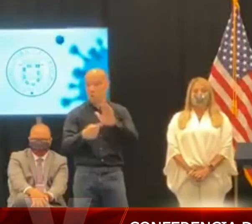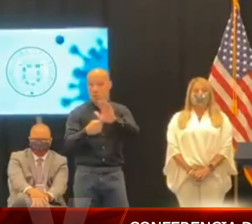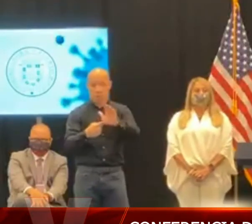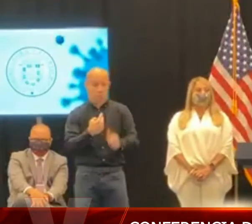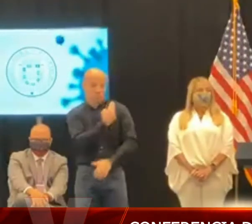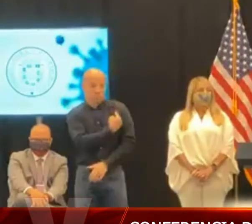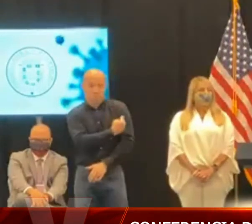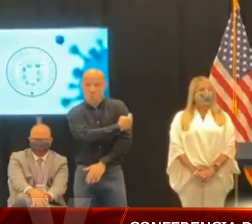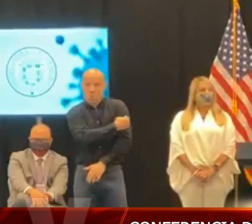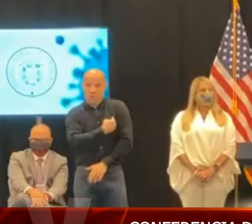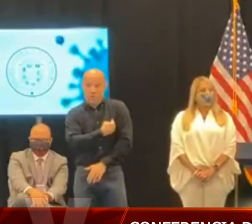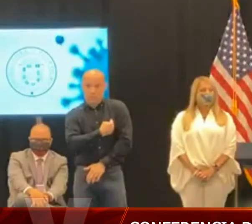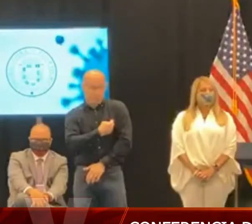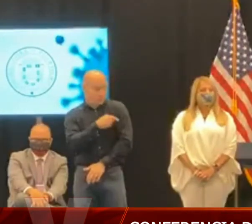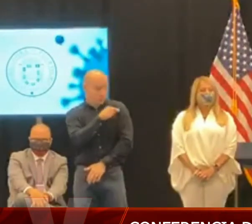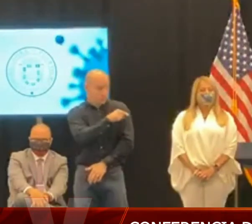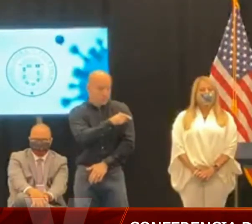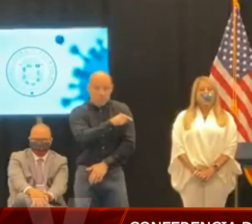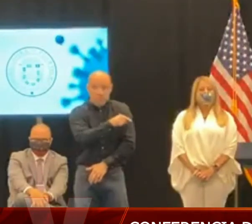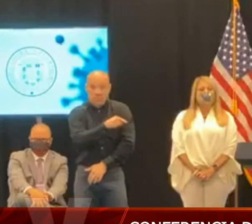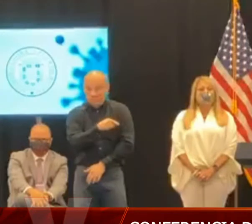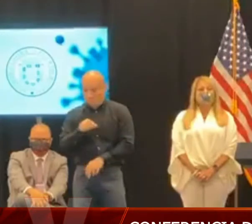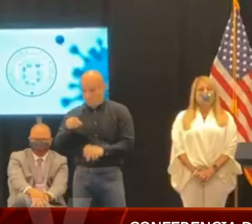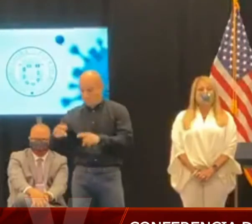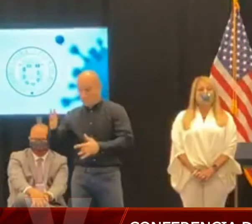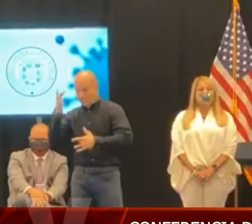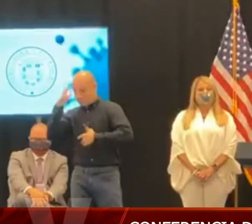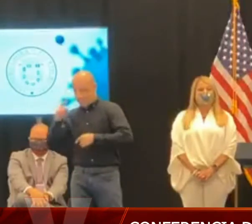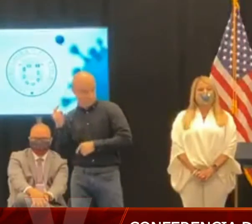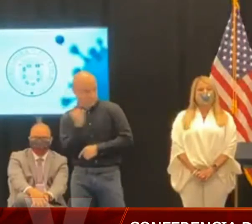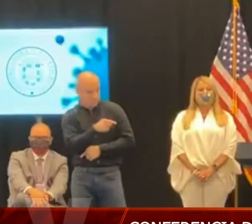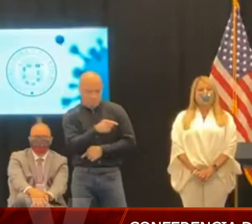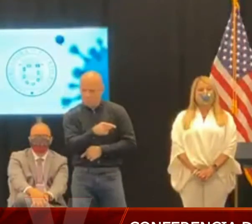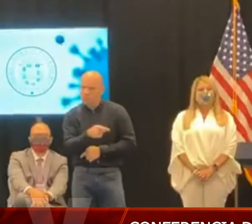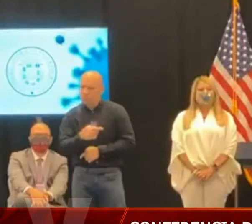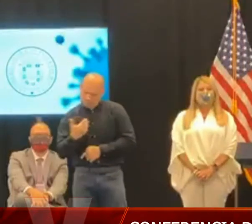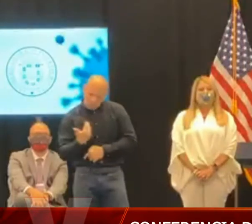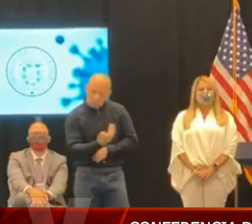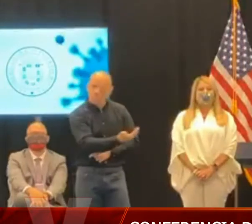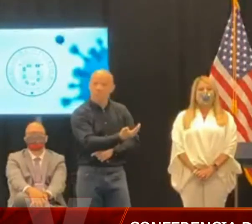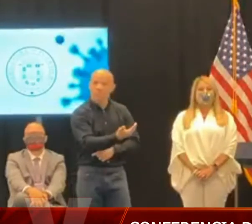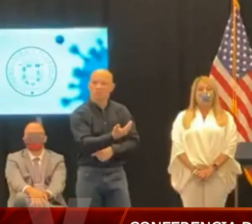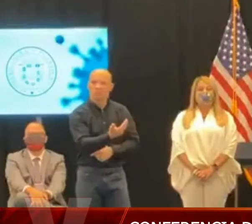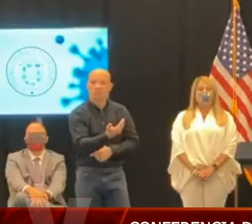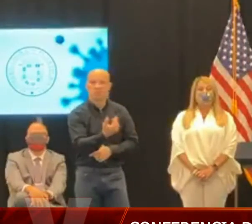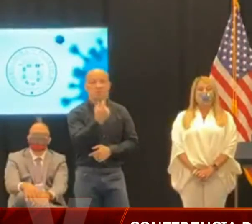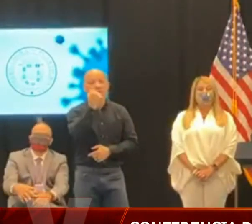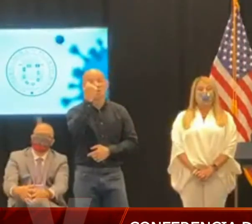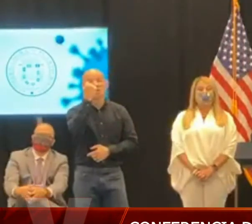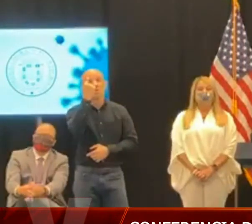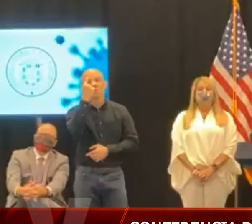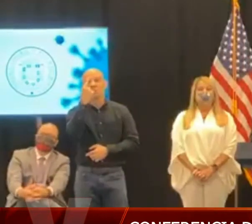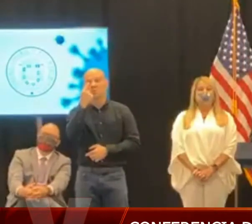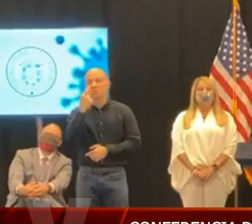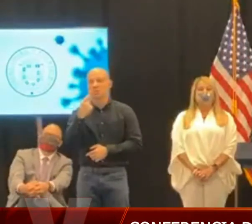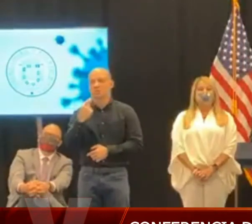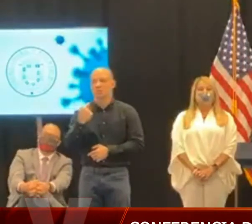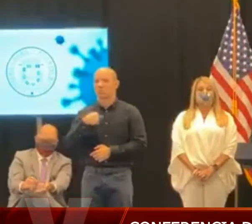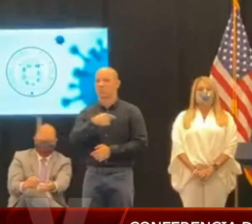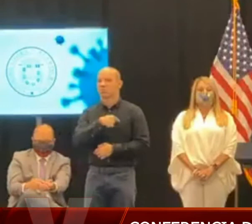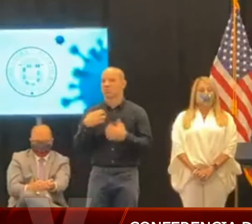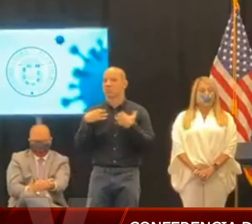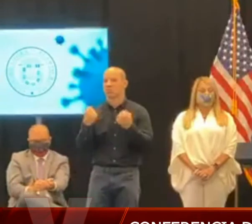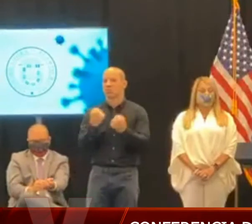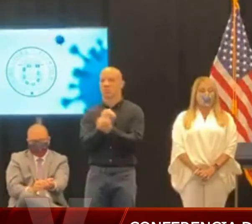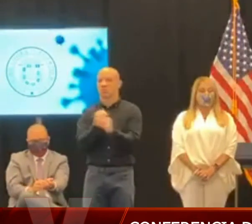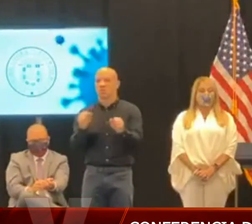que lo necesite. Sin embargo, en estos momentos, proteger la salud es responsabilidad de todos nosotros,